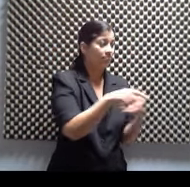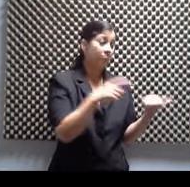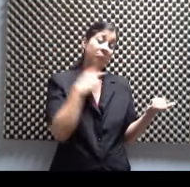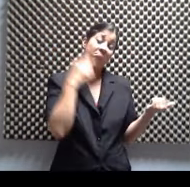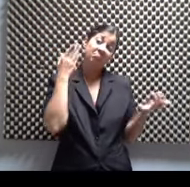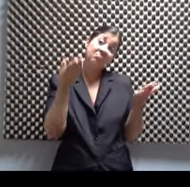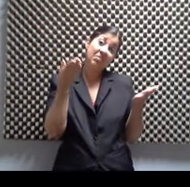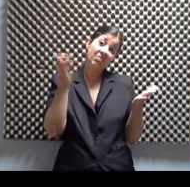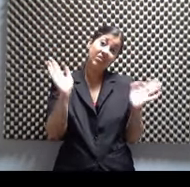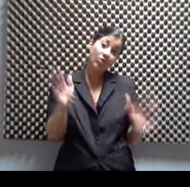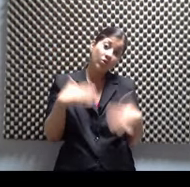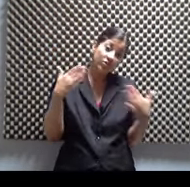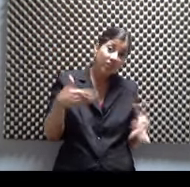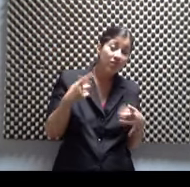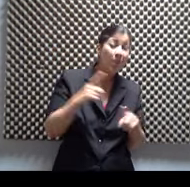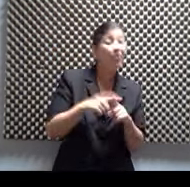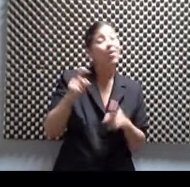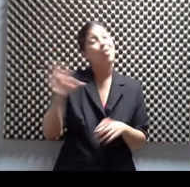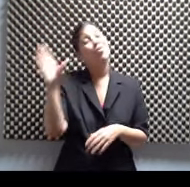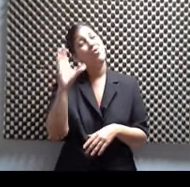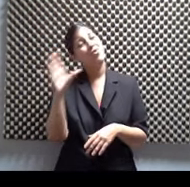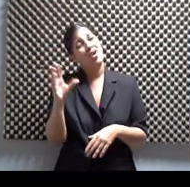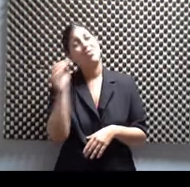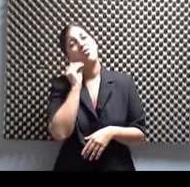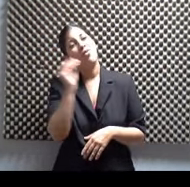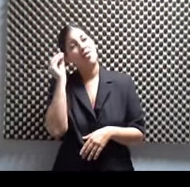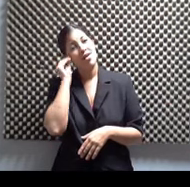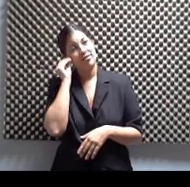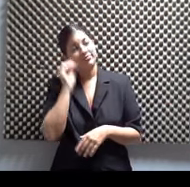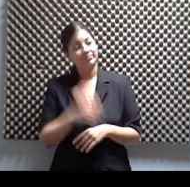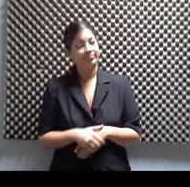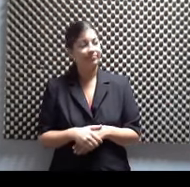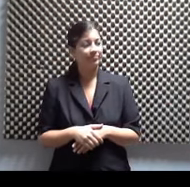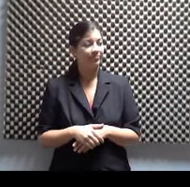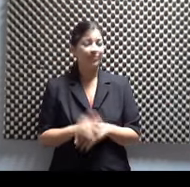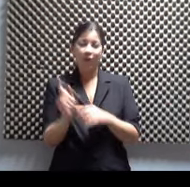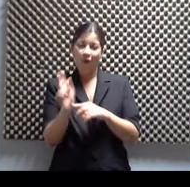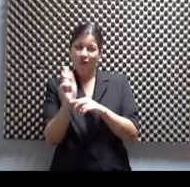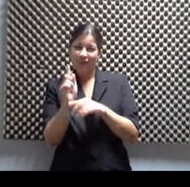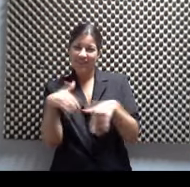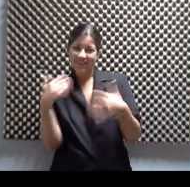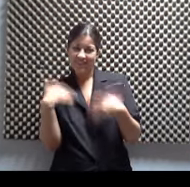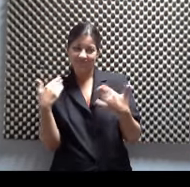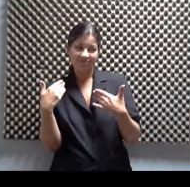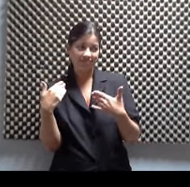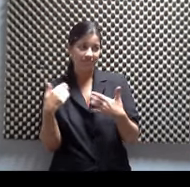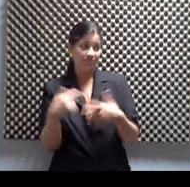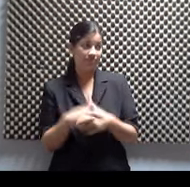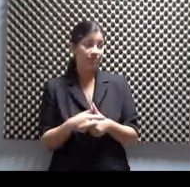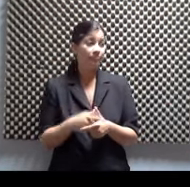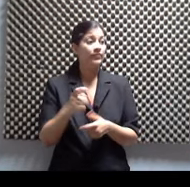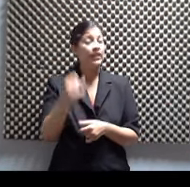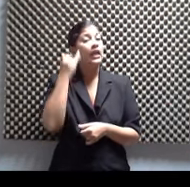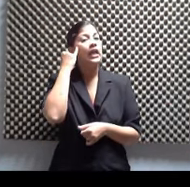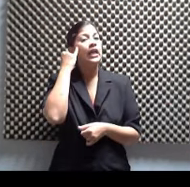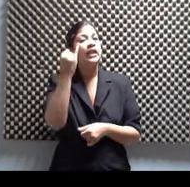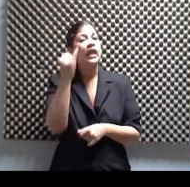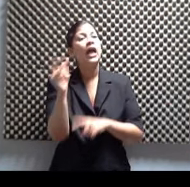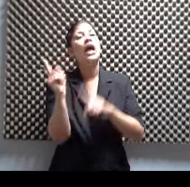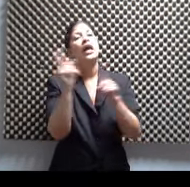hay que buscar los hogares. Tienen bien. Sí, exacto. Tienen colitas felices. Exacto. Ellos están tranquilos ahí, pero definitivamente la idea es que la gente vaya a adoptar también. Claro,